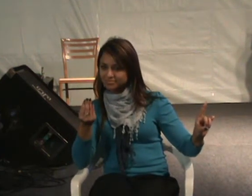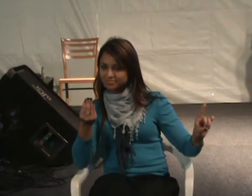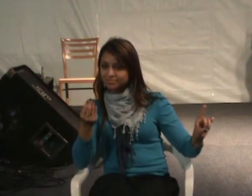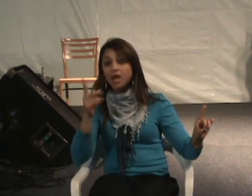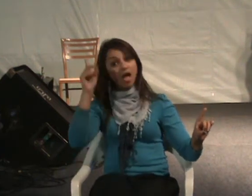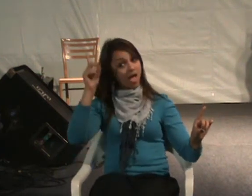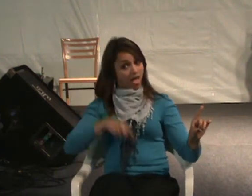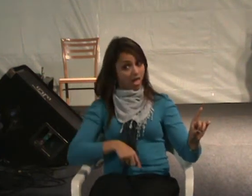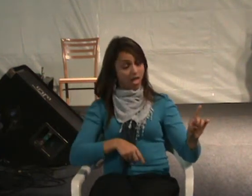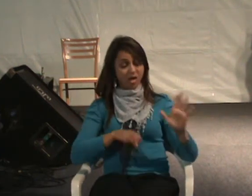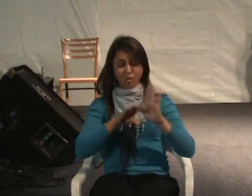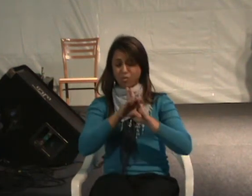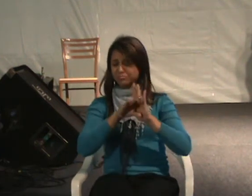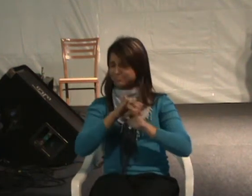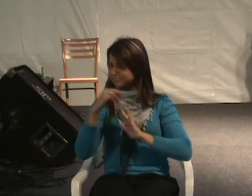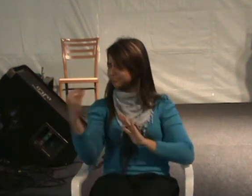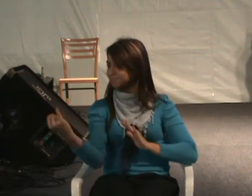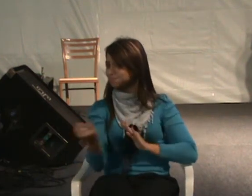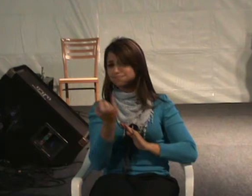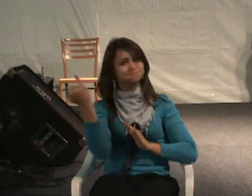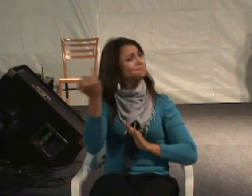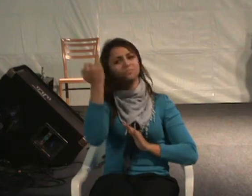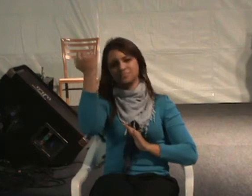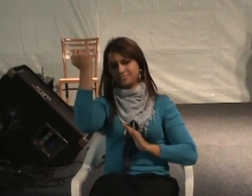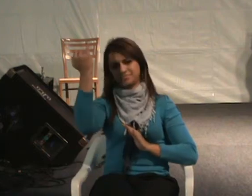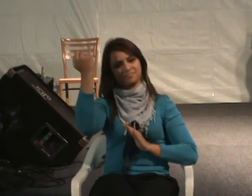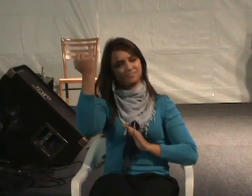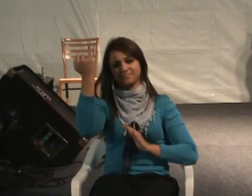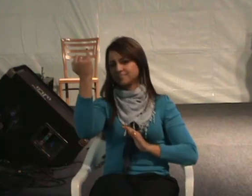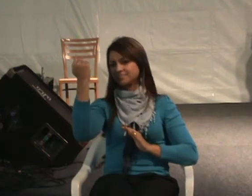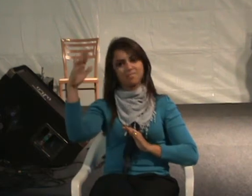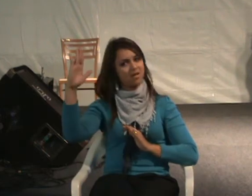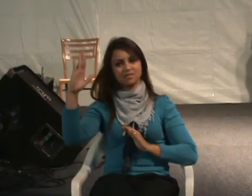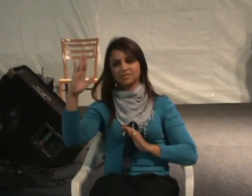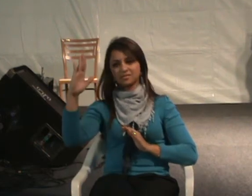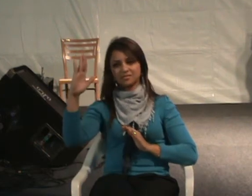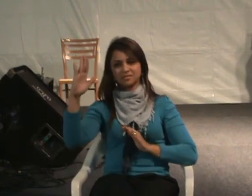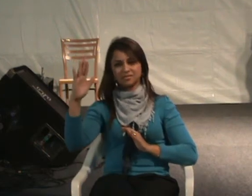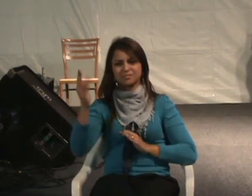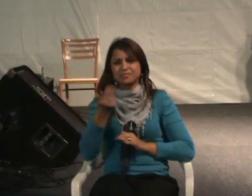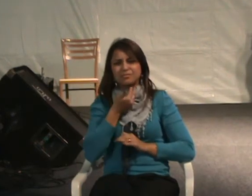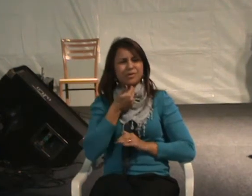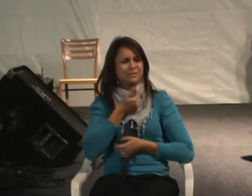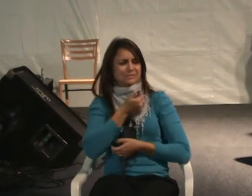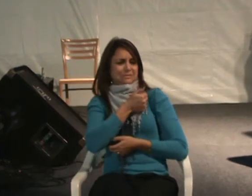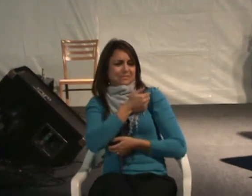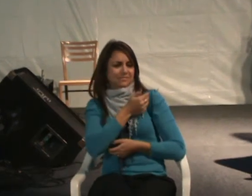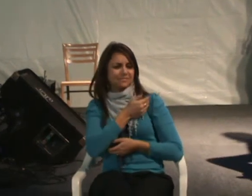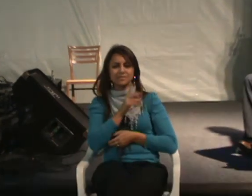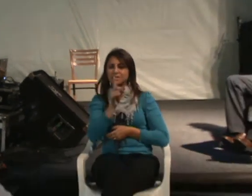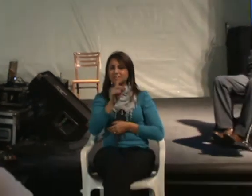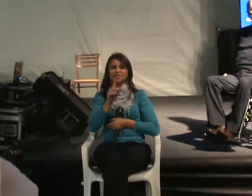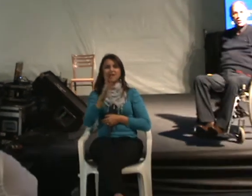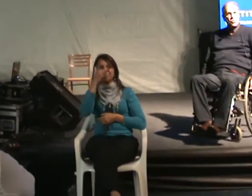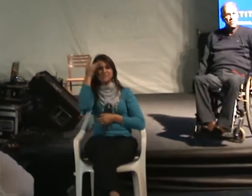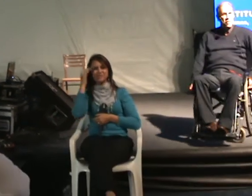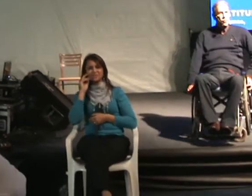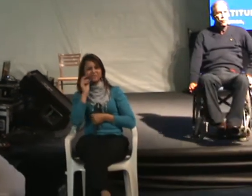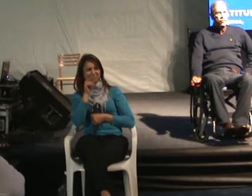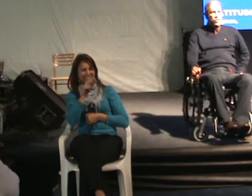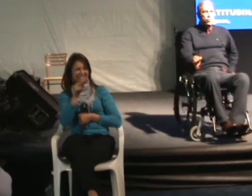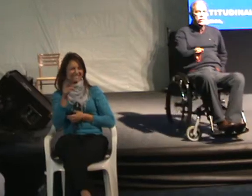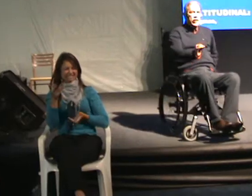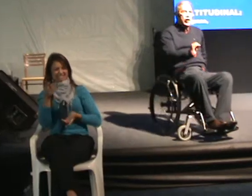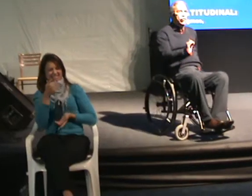conceito muito importante. Olha, não deixa criar estigma, não deixa que os estereótipos sejam